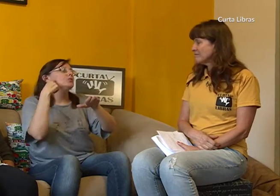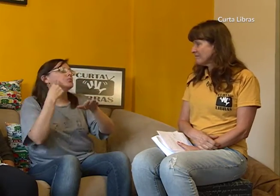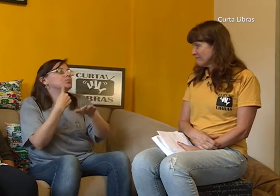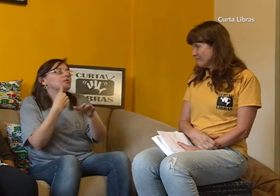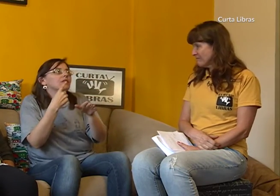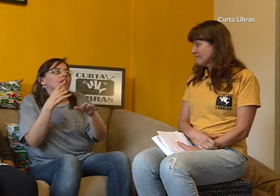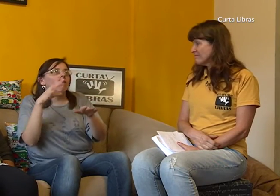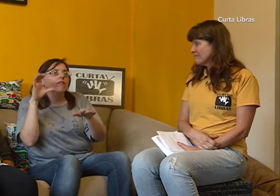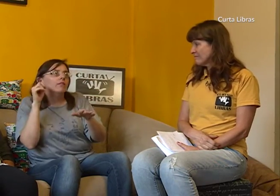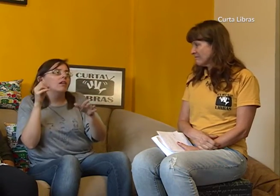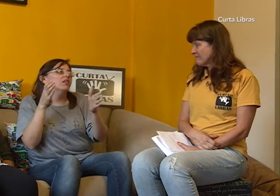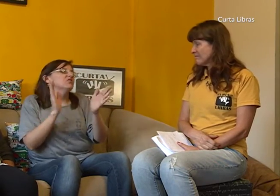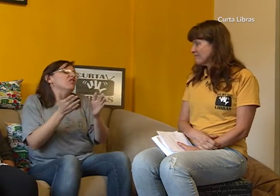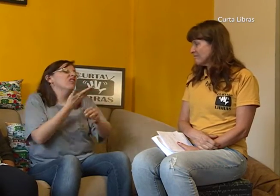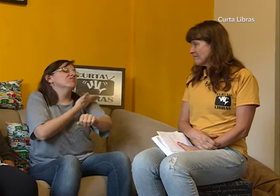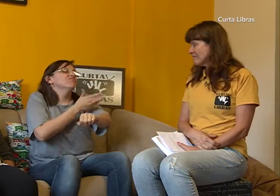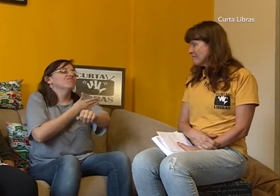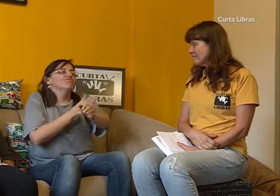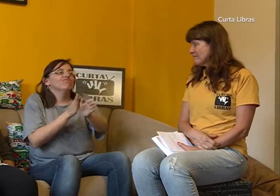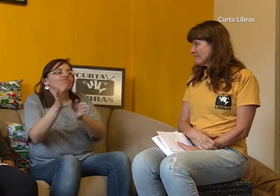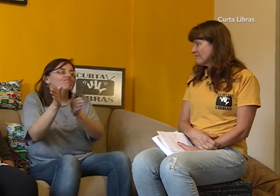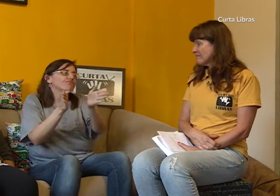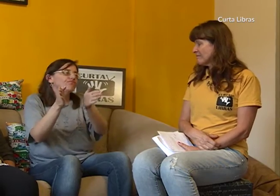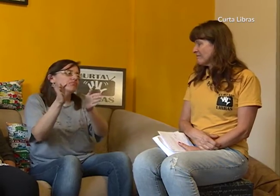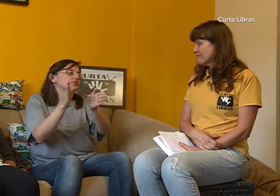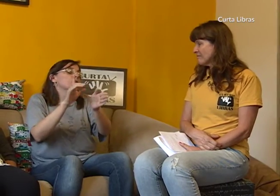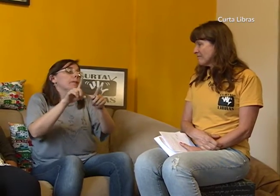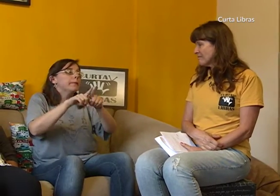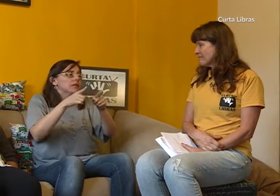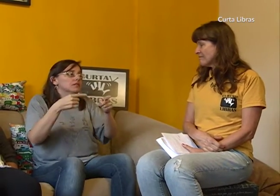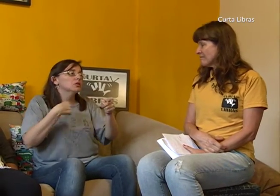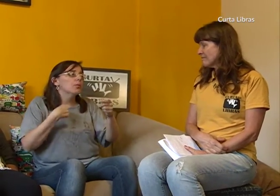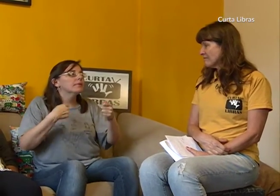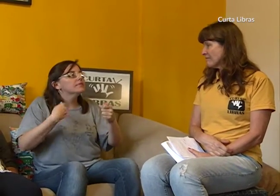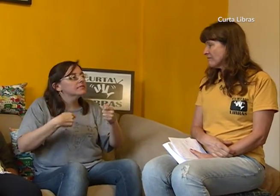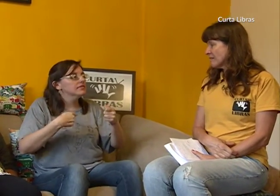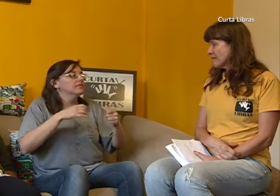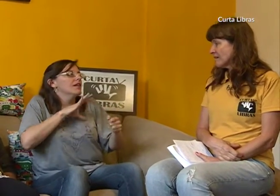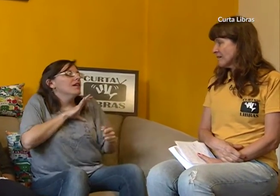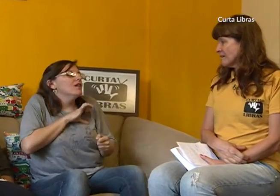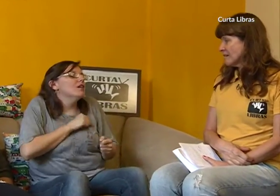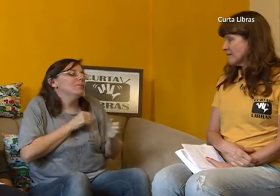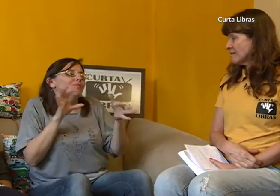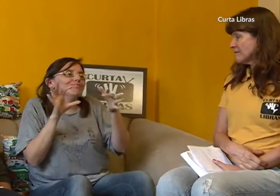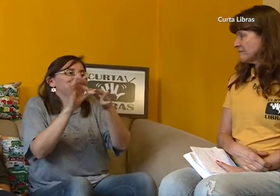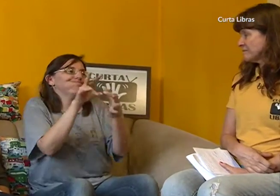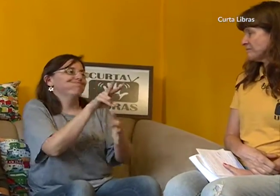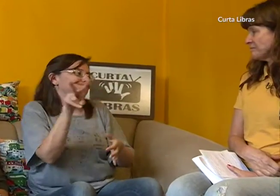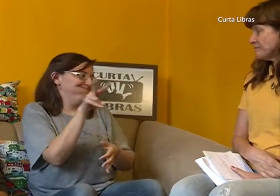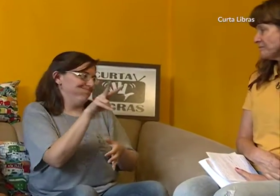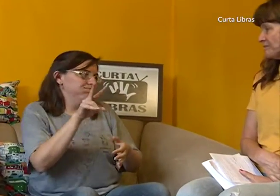adaptando nesses dois ambientes, nesses dois mundos. Mas eu gosto muito e tenho esse vínculo com os dois espaços.